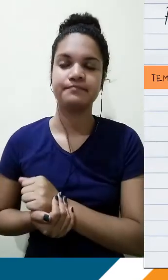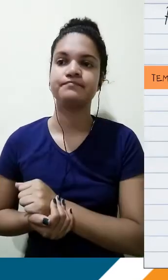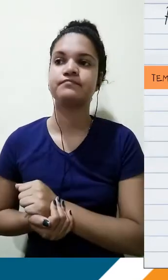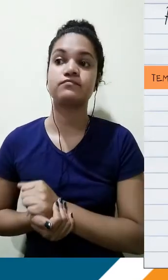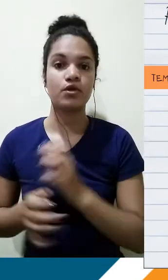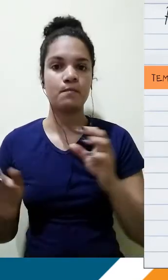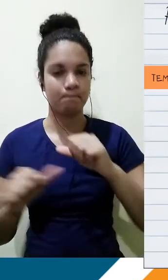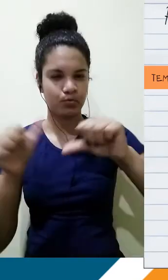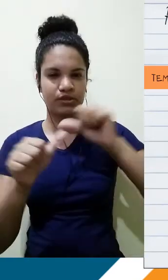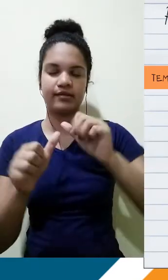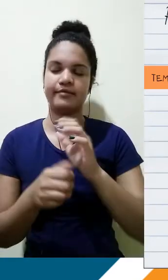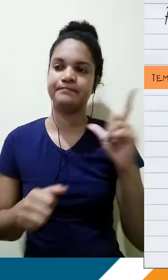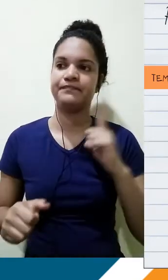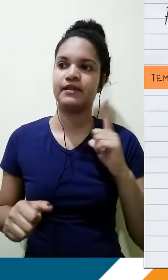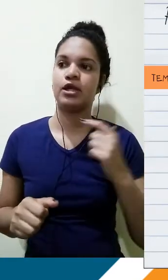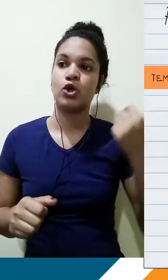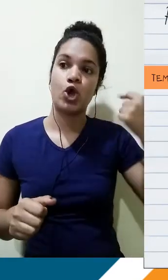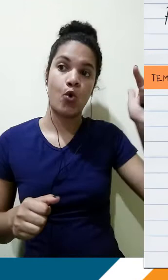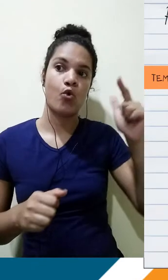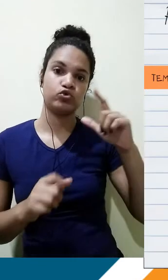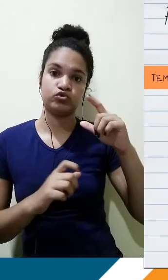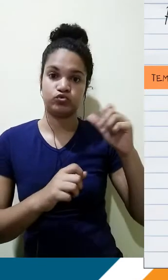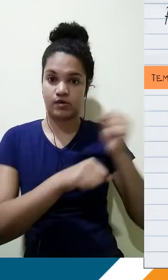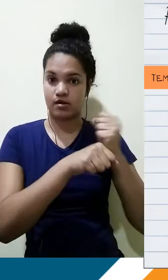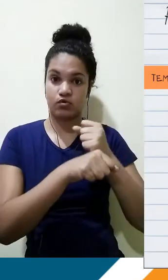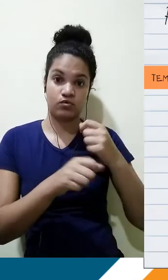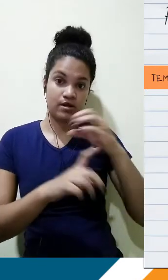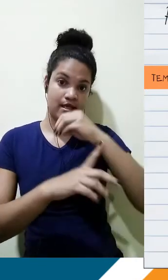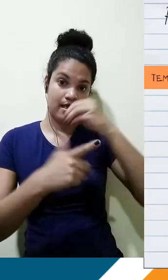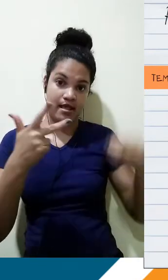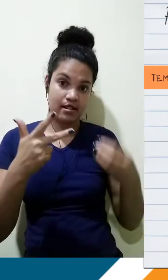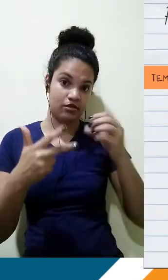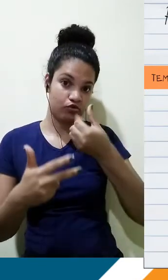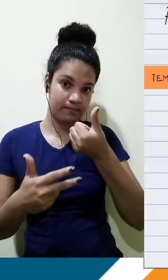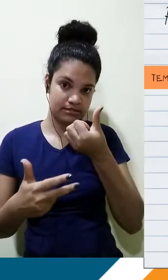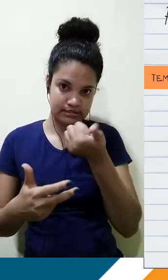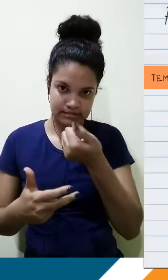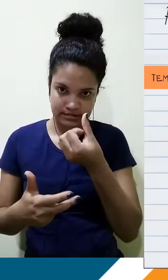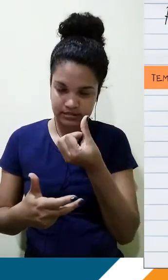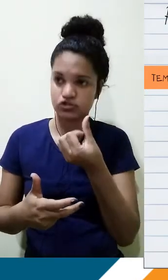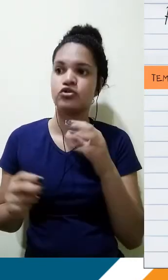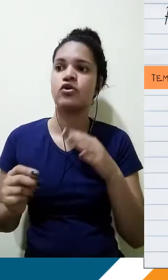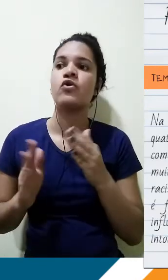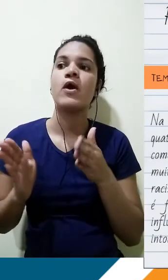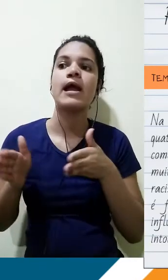um tema que caiu no Enem, em 2016, a segunda aplicação, os caminhos para combater o racismo no Brasil. Vamos dar uma olhada no